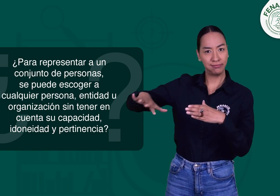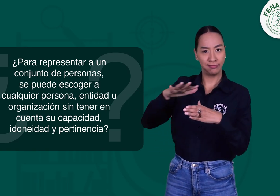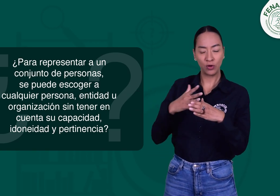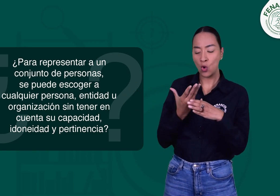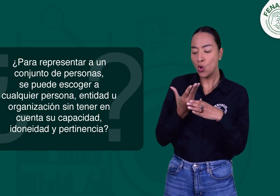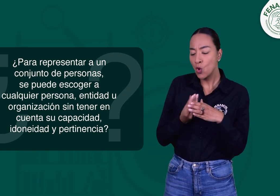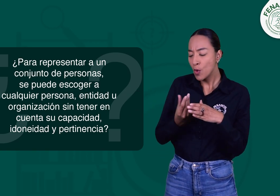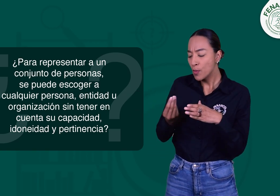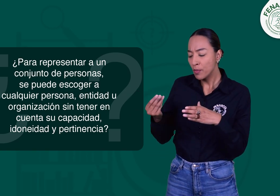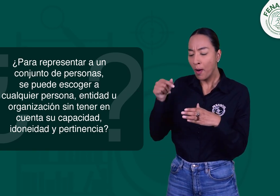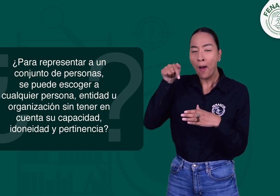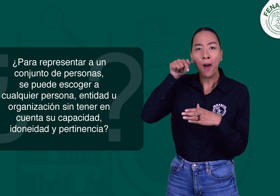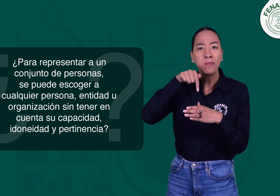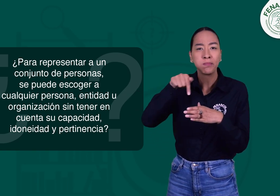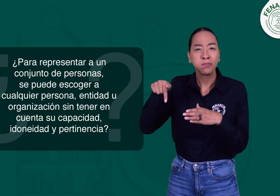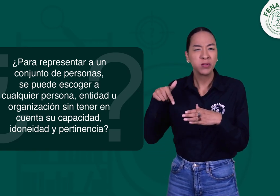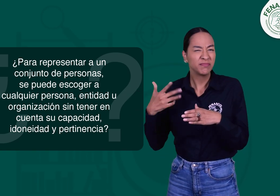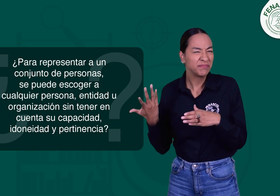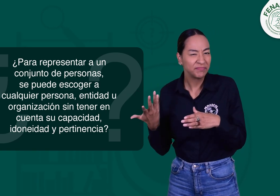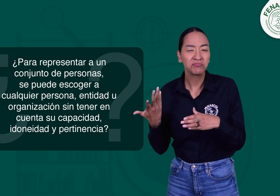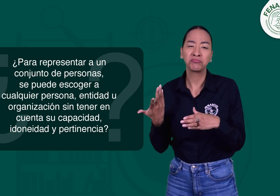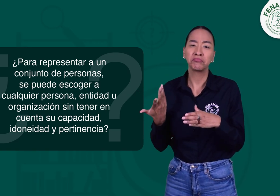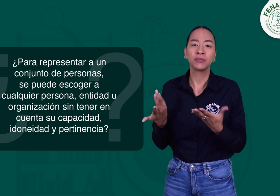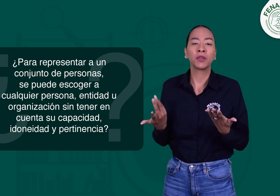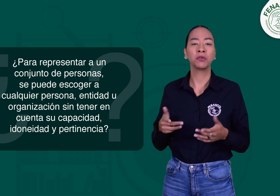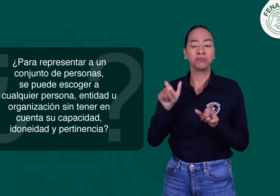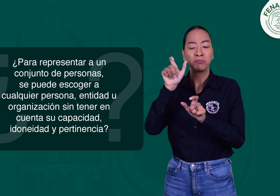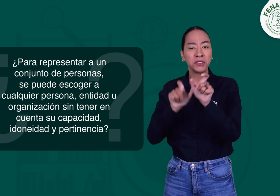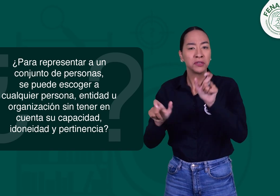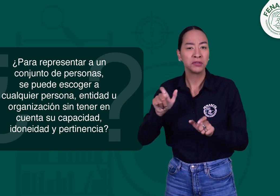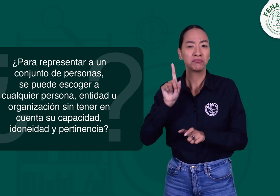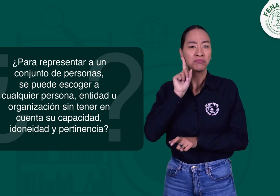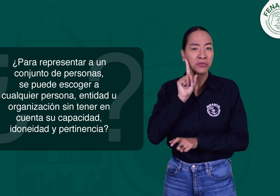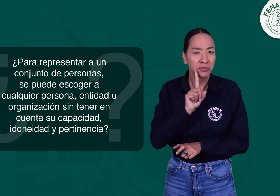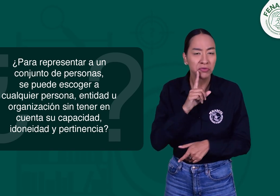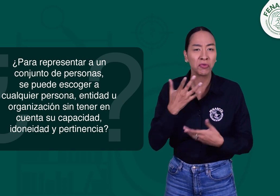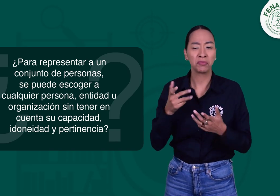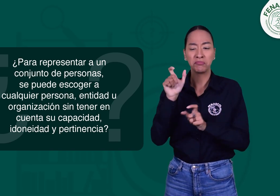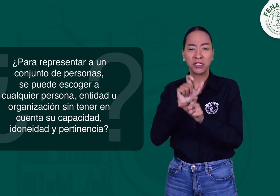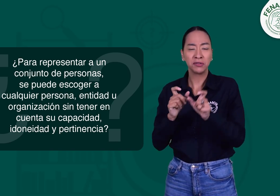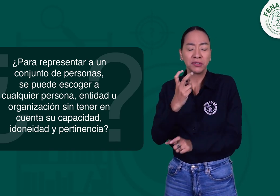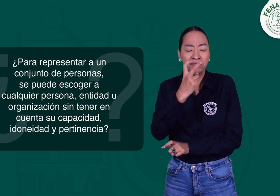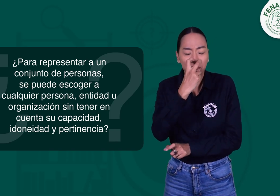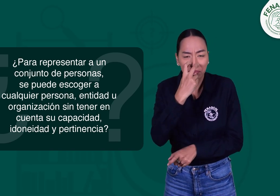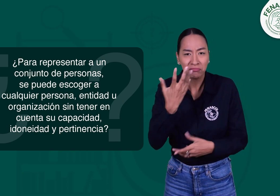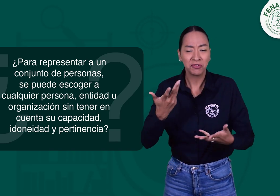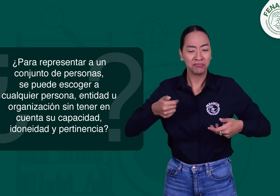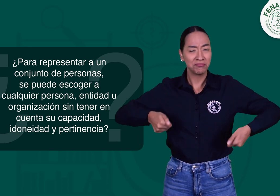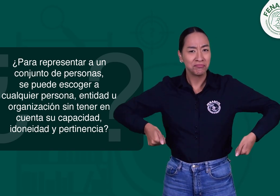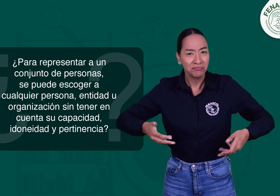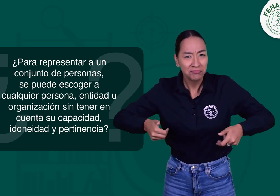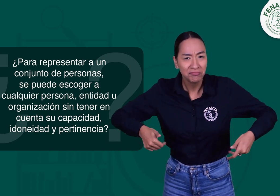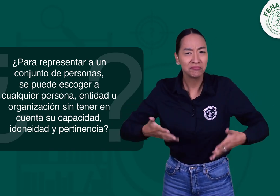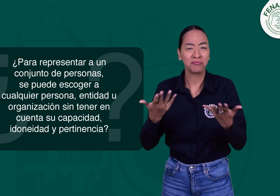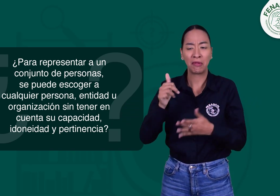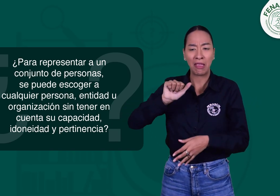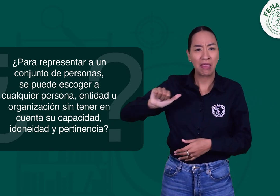Para representar a un conjunto de personas, se puede escoger